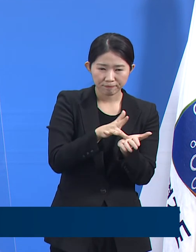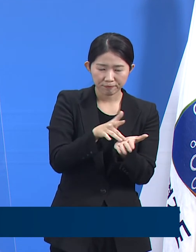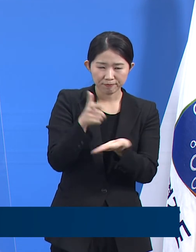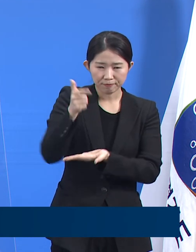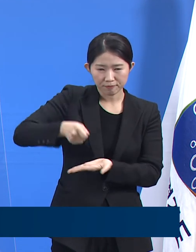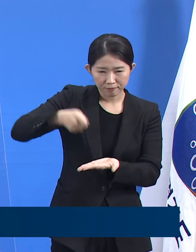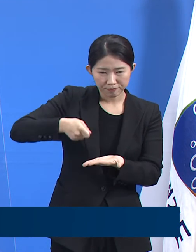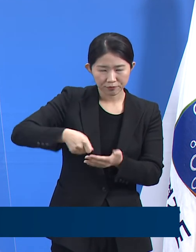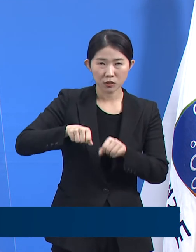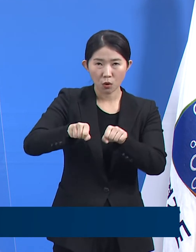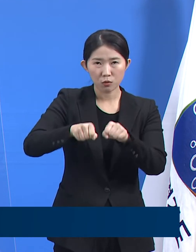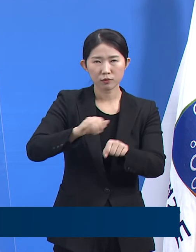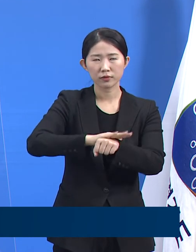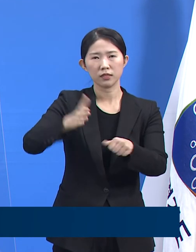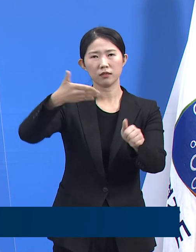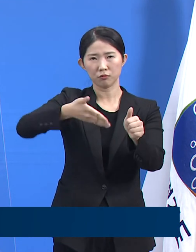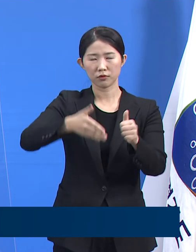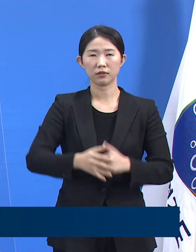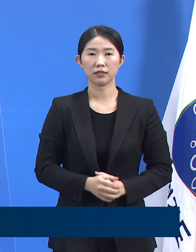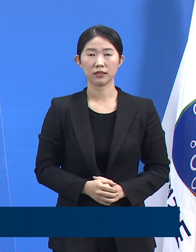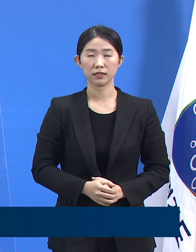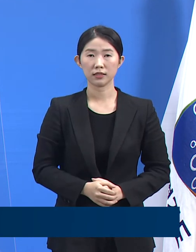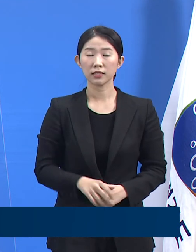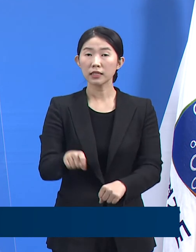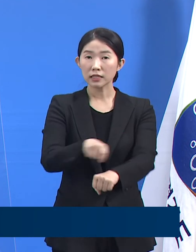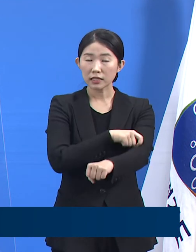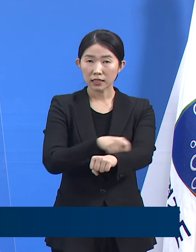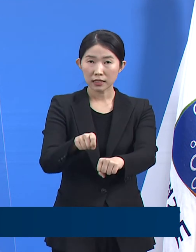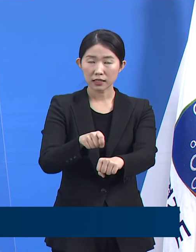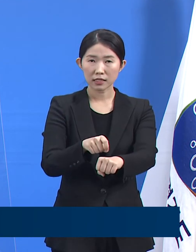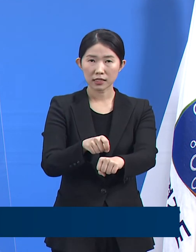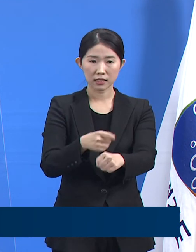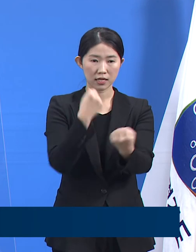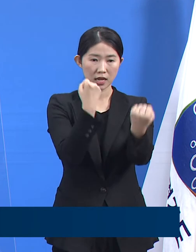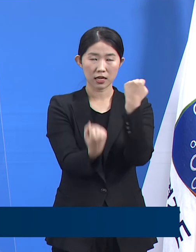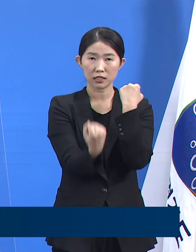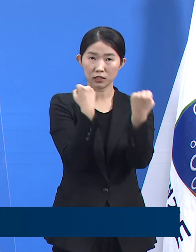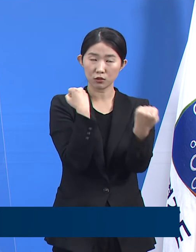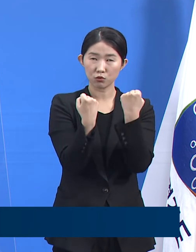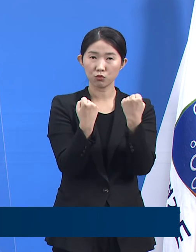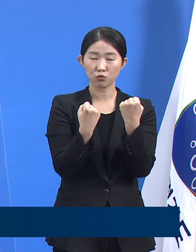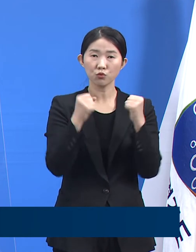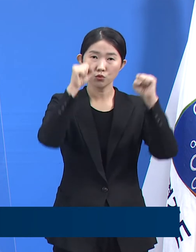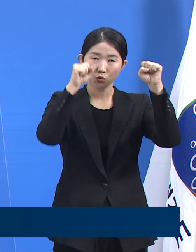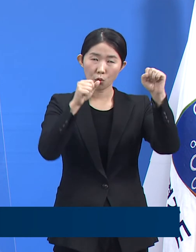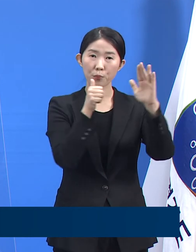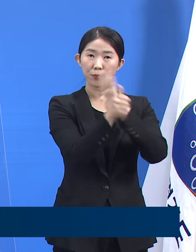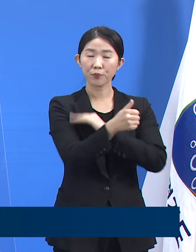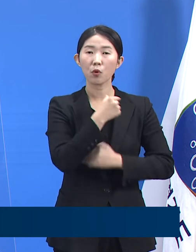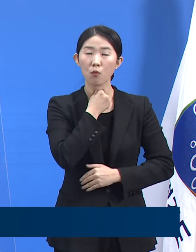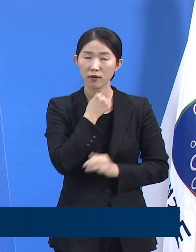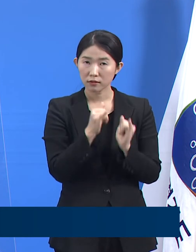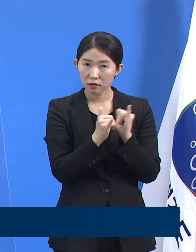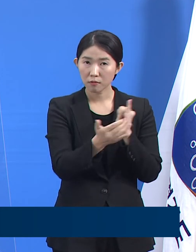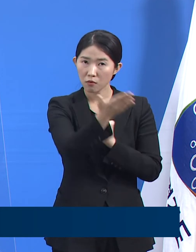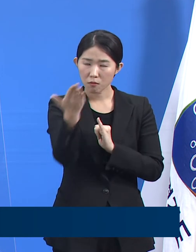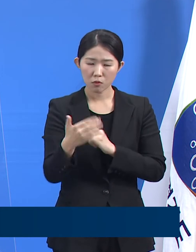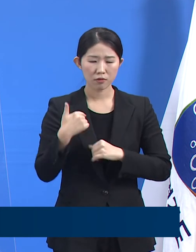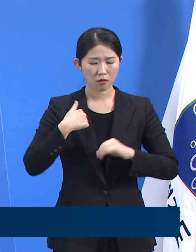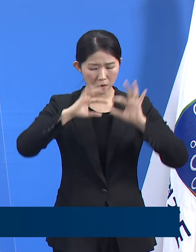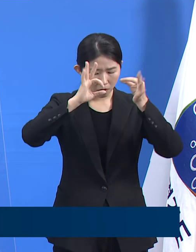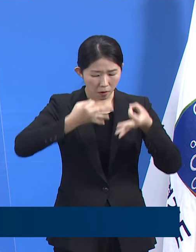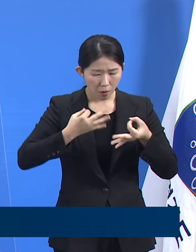특히 치해옥시설 이용자들께서도 본인의 몸 상태를 꾸준하게 체크하는 것이 중요하고